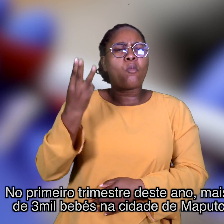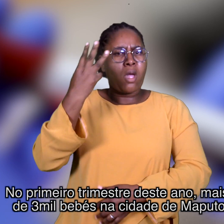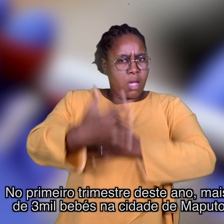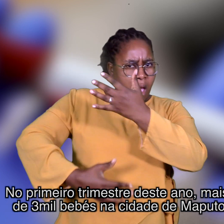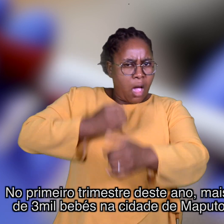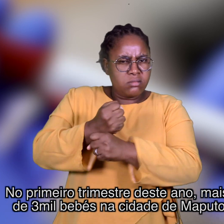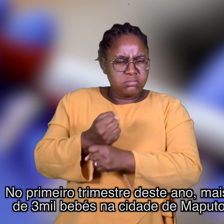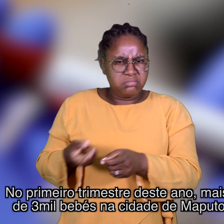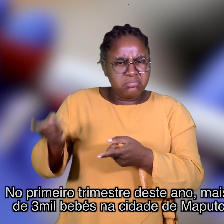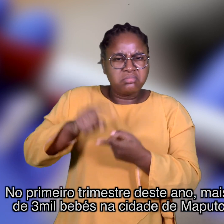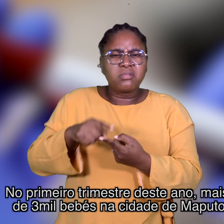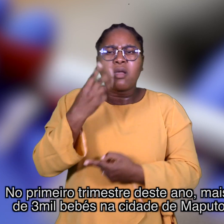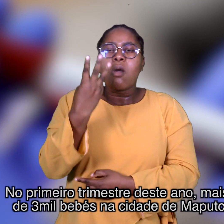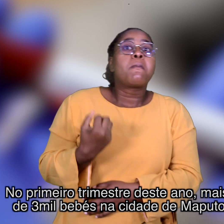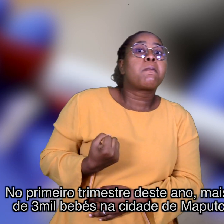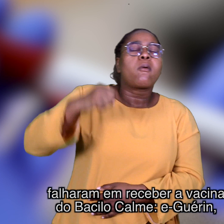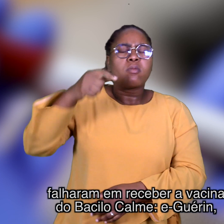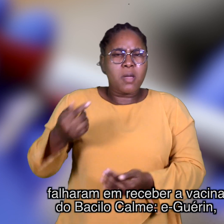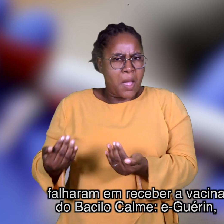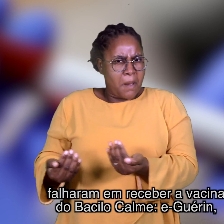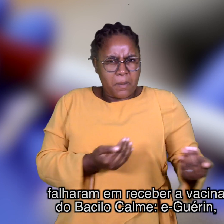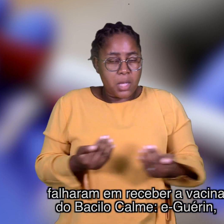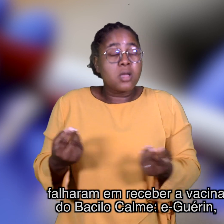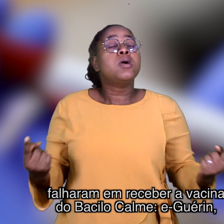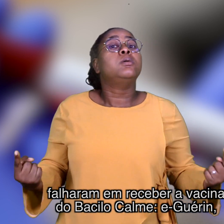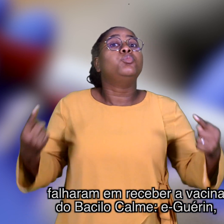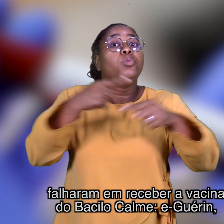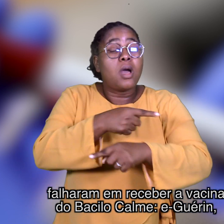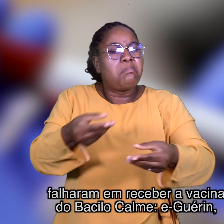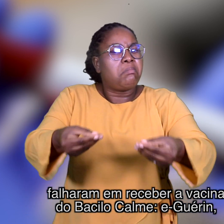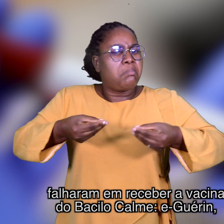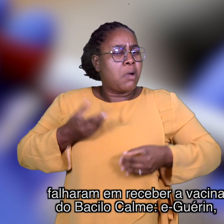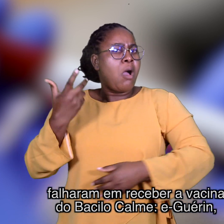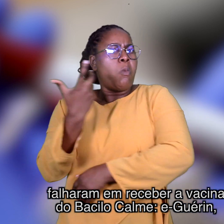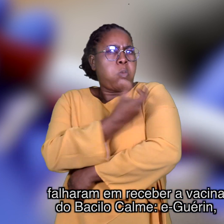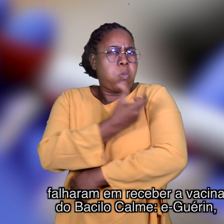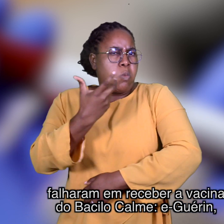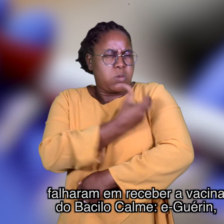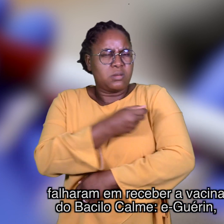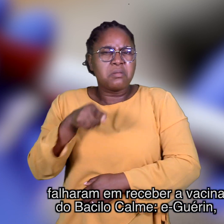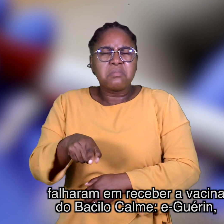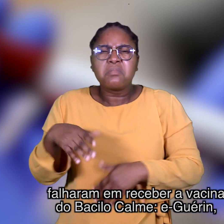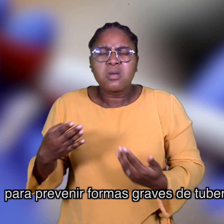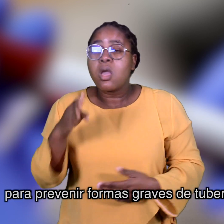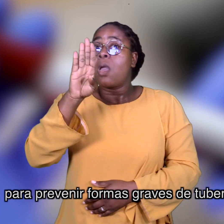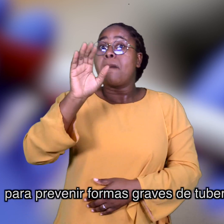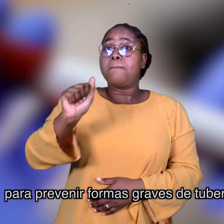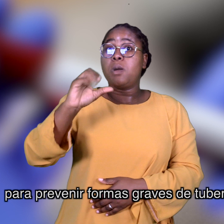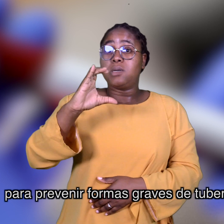3 mil bebês na cidade de Maputo falharam em receber a vacina do bacilo Galmi e Yerin para prevenir formas